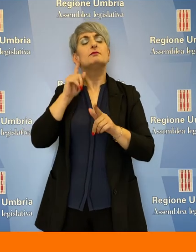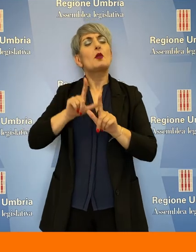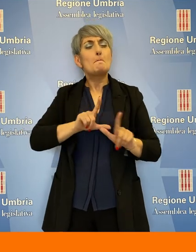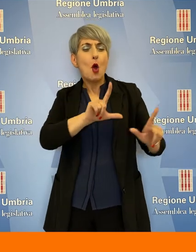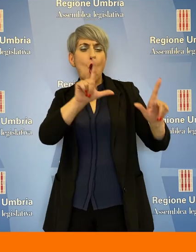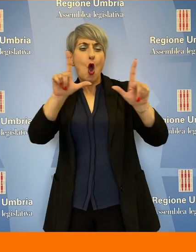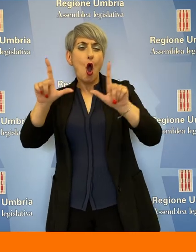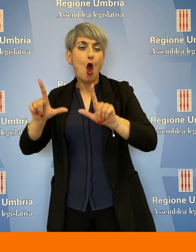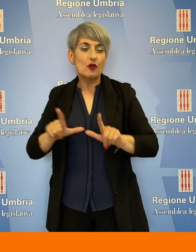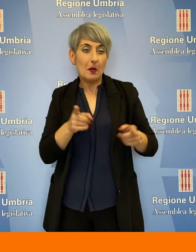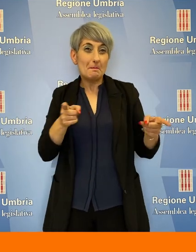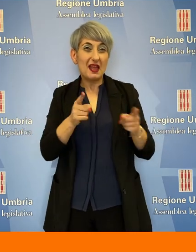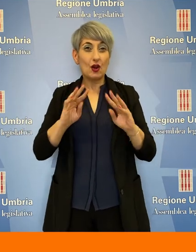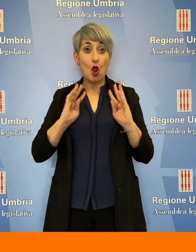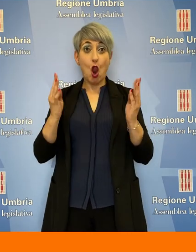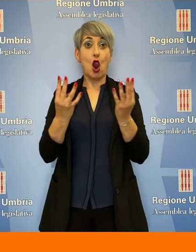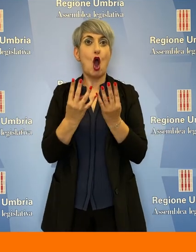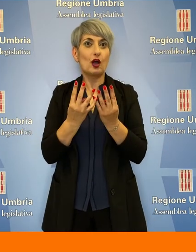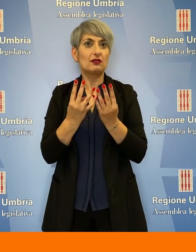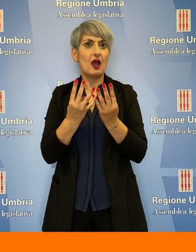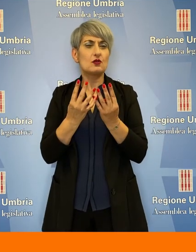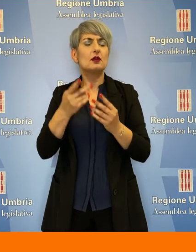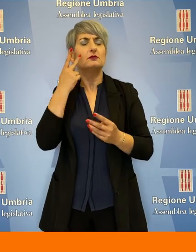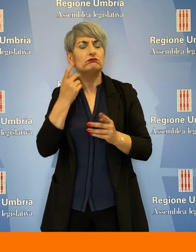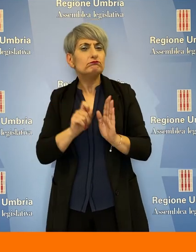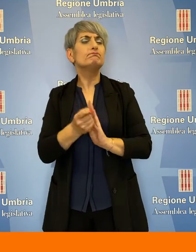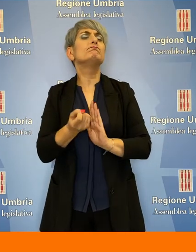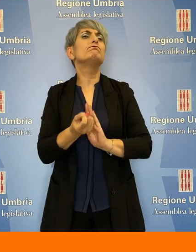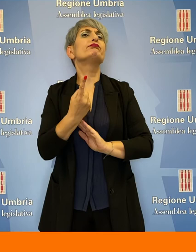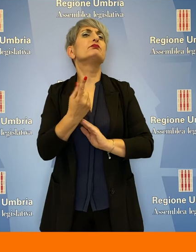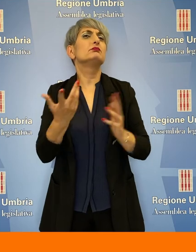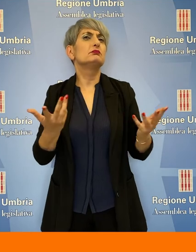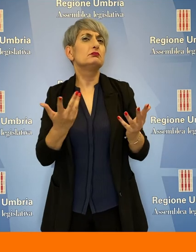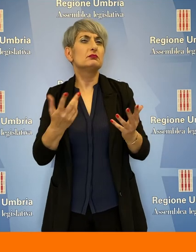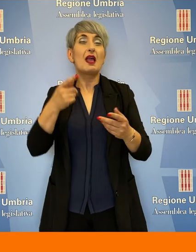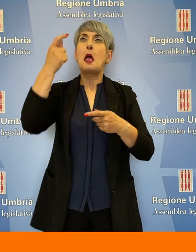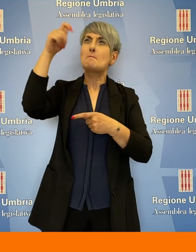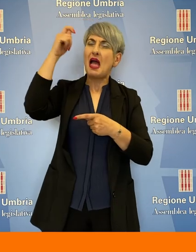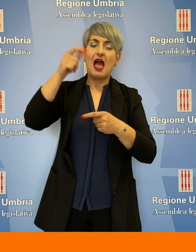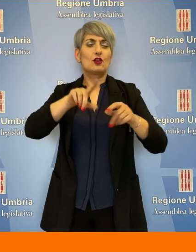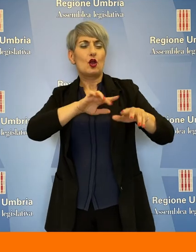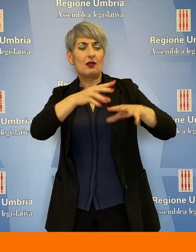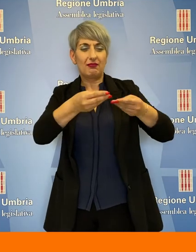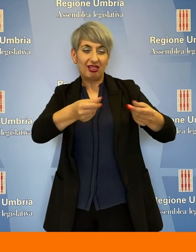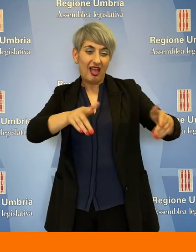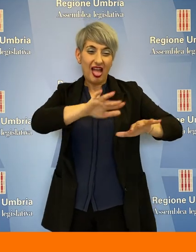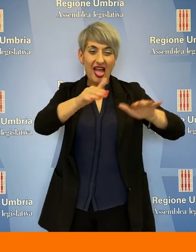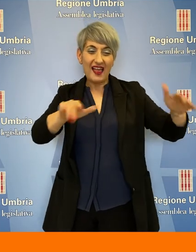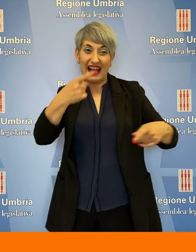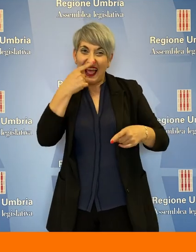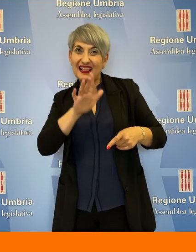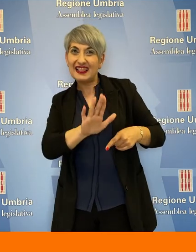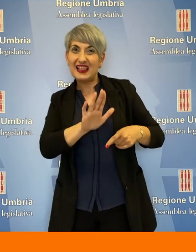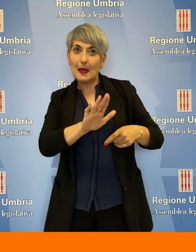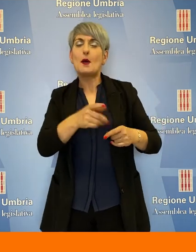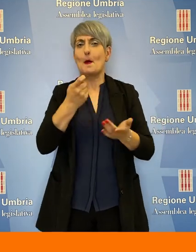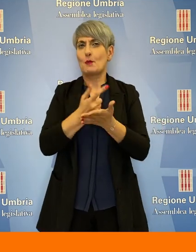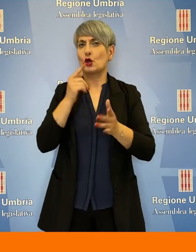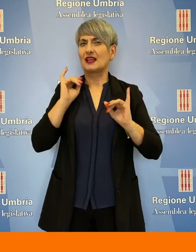effettuato durante il periodo di lockdown, sarebbe emerso che, sebbene il metodo e la situazione geomorfologica abbiano un ruolo